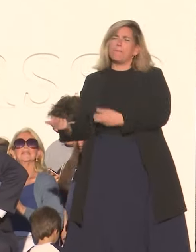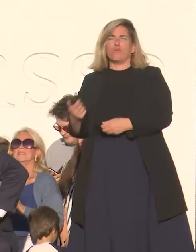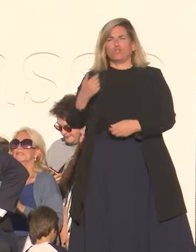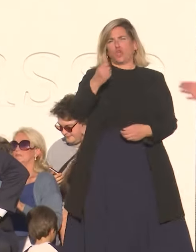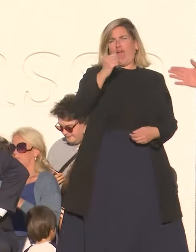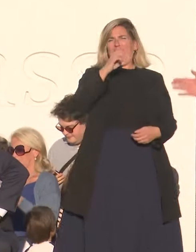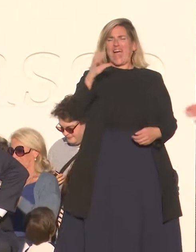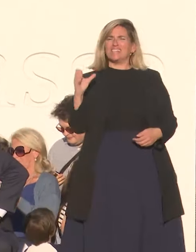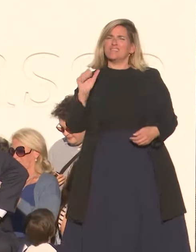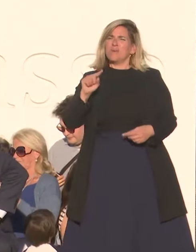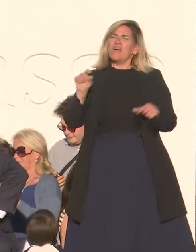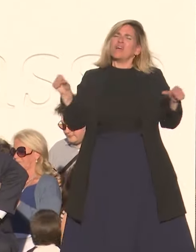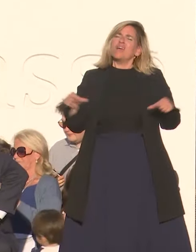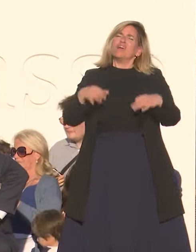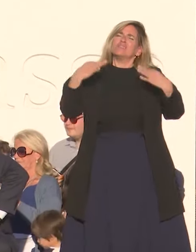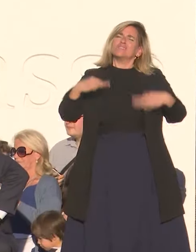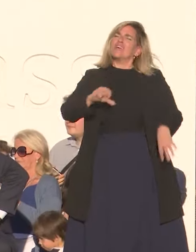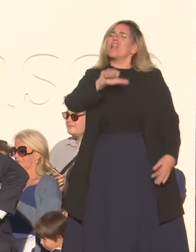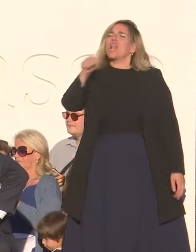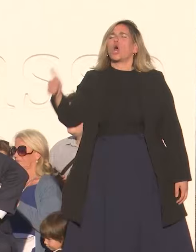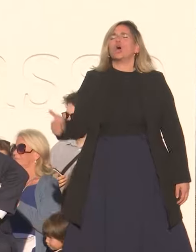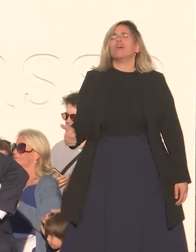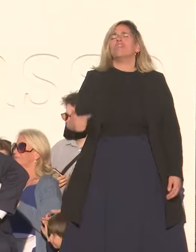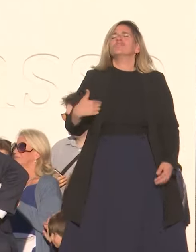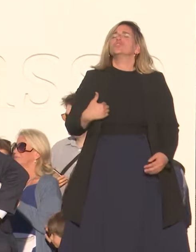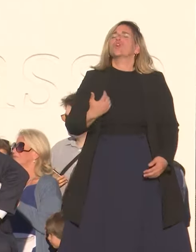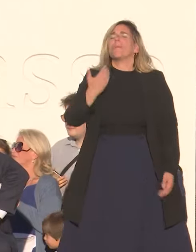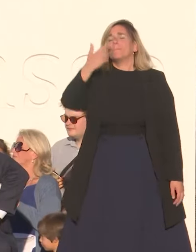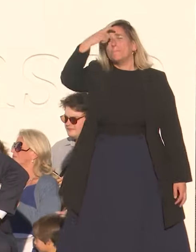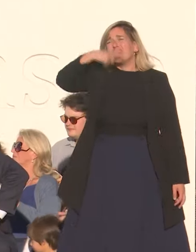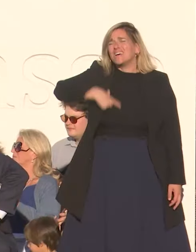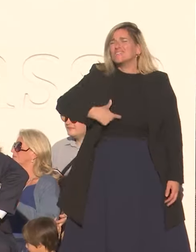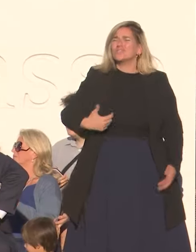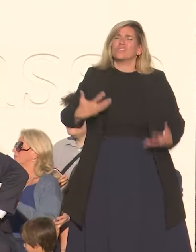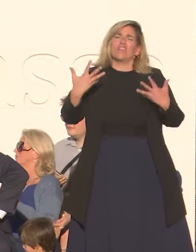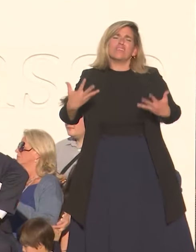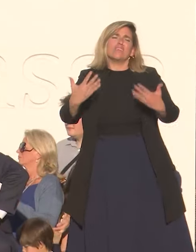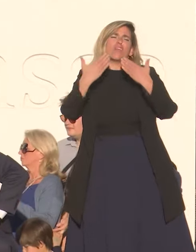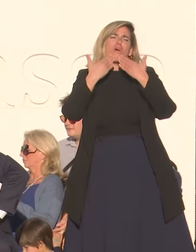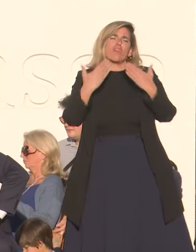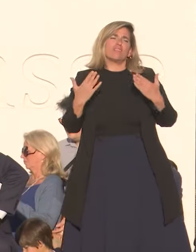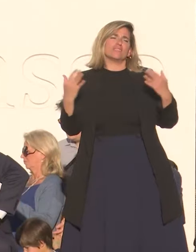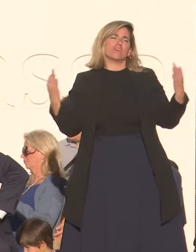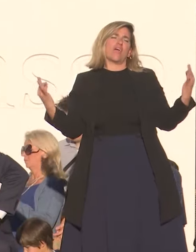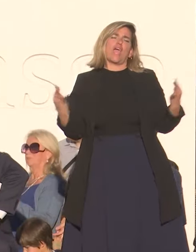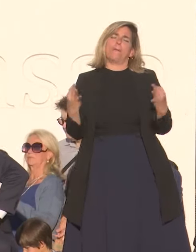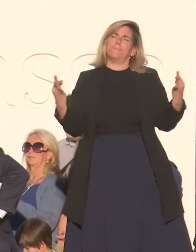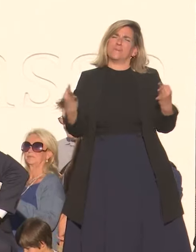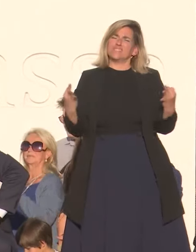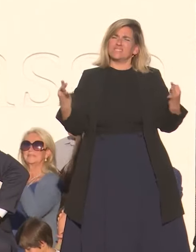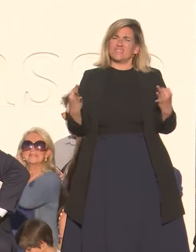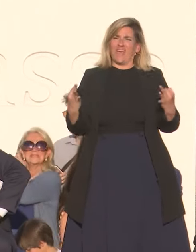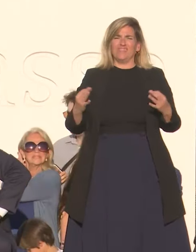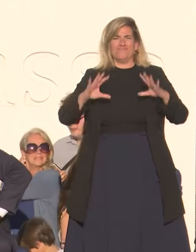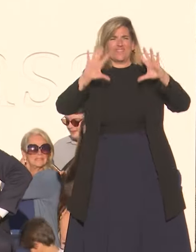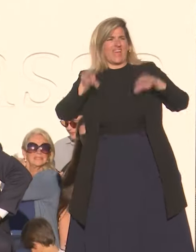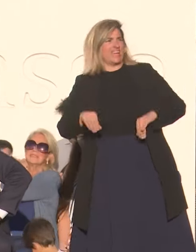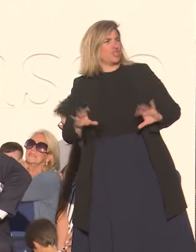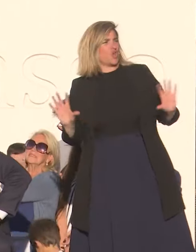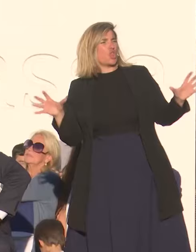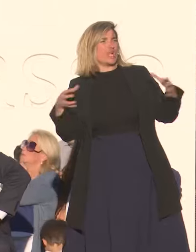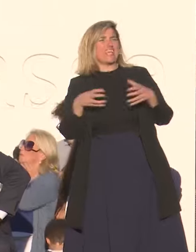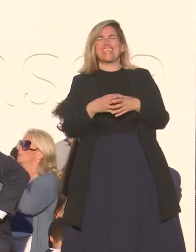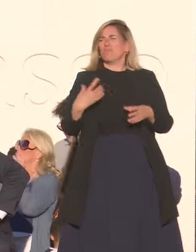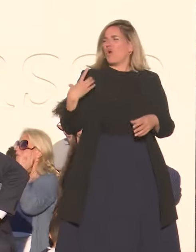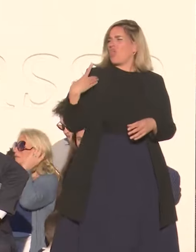ACE para que esto se concrete. yo en lo personal debo agradecer muy especialmente a todo el equipo